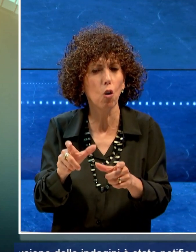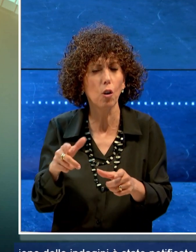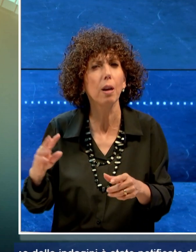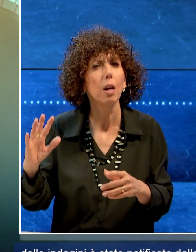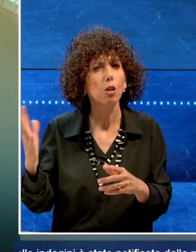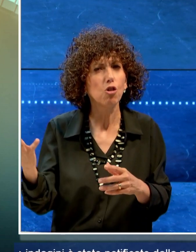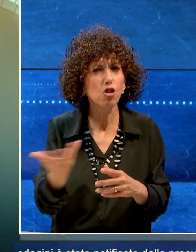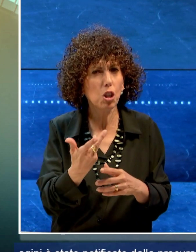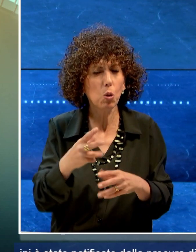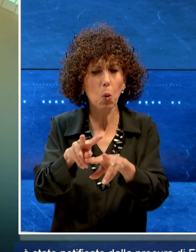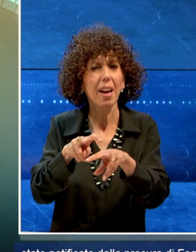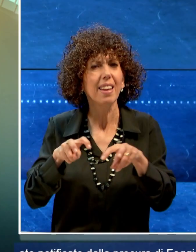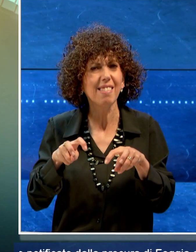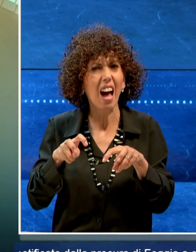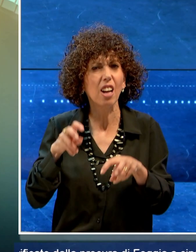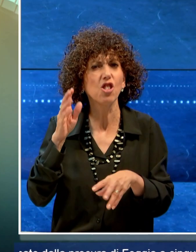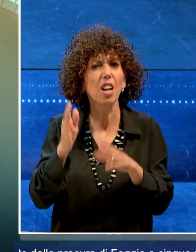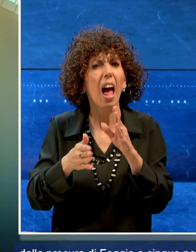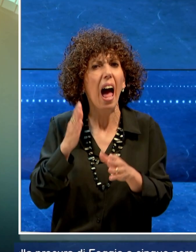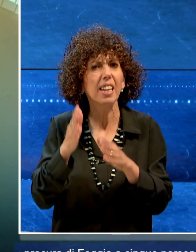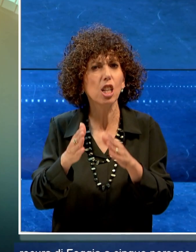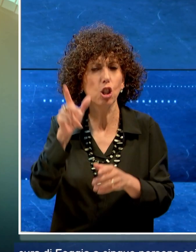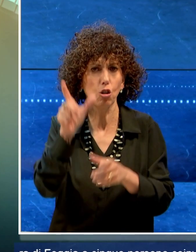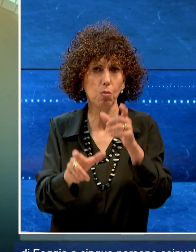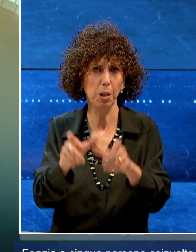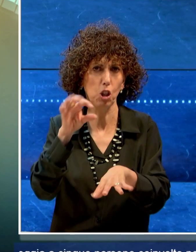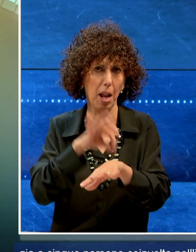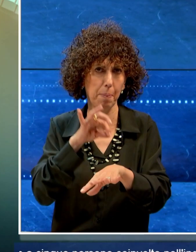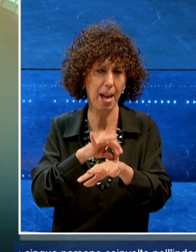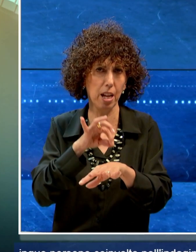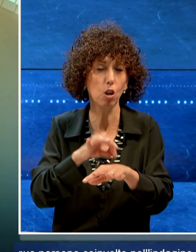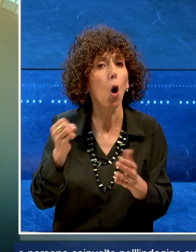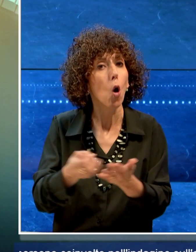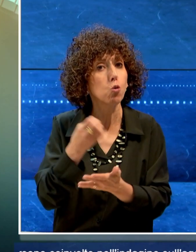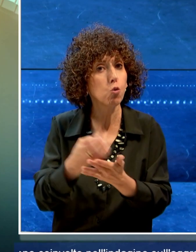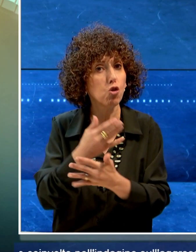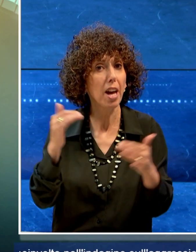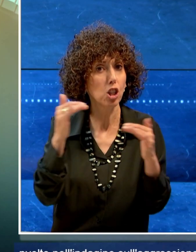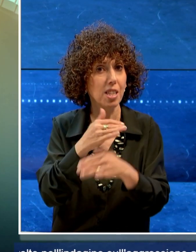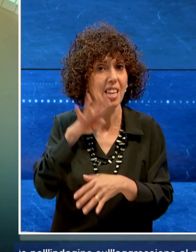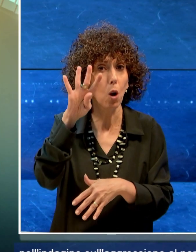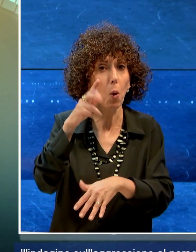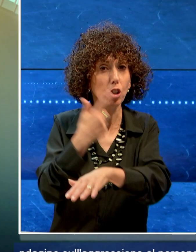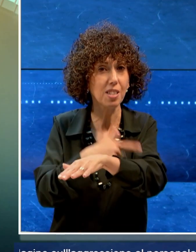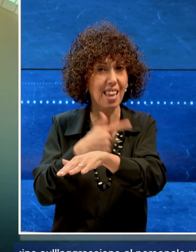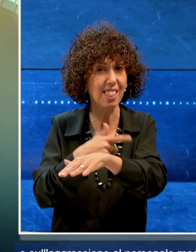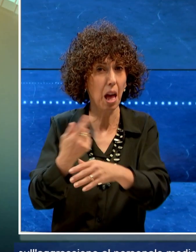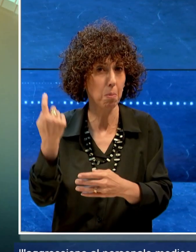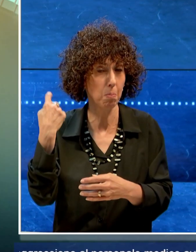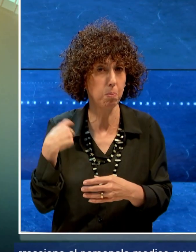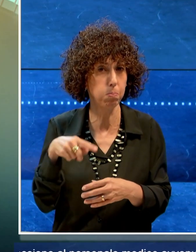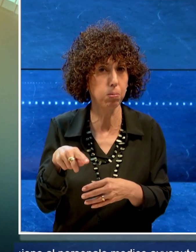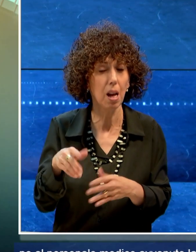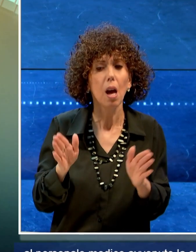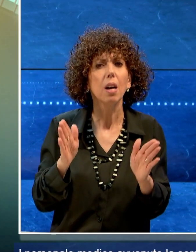nella indagine sulla aggressione al personale medico avvenuto la sera del 4 settembre scorso